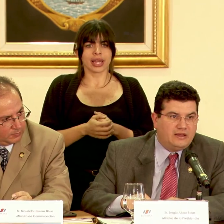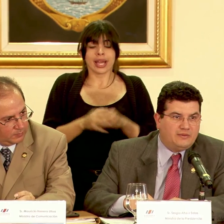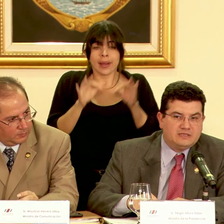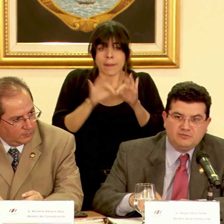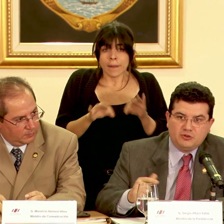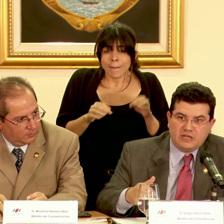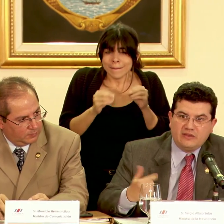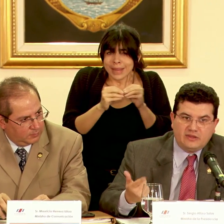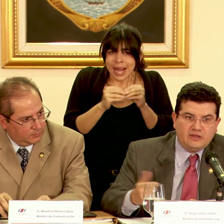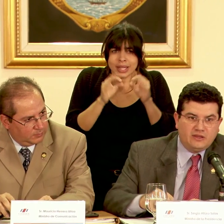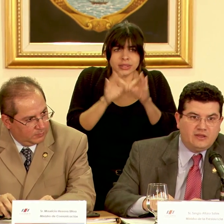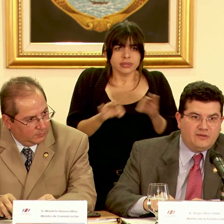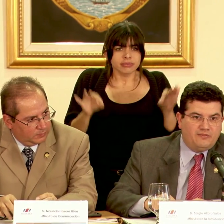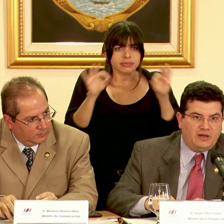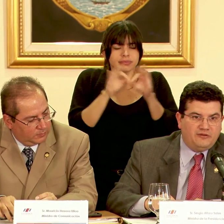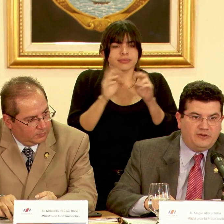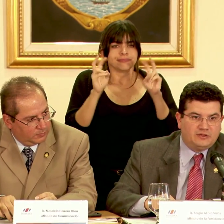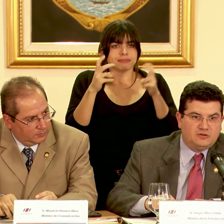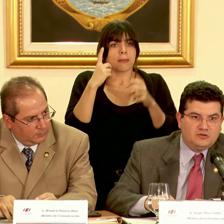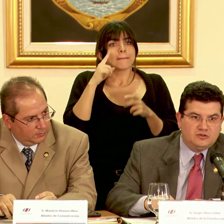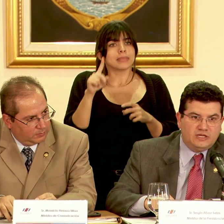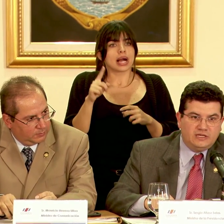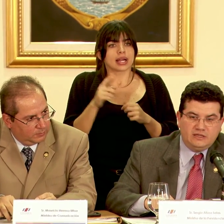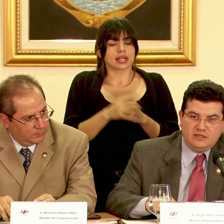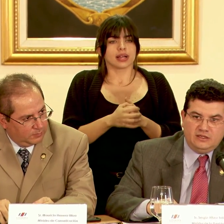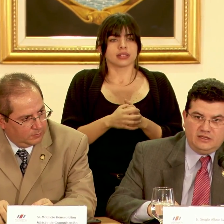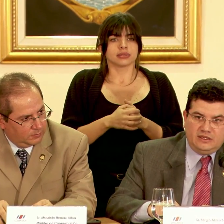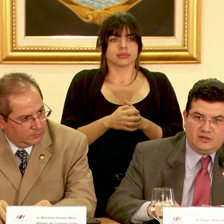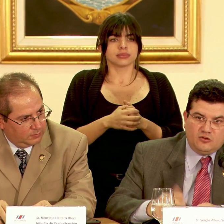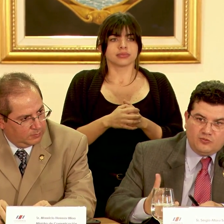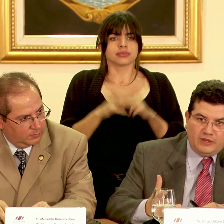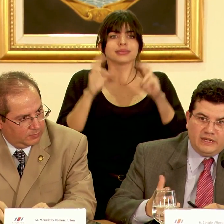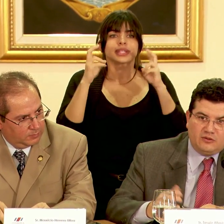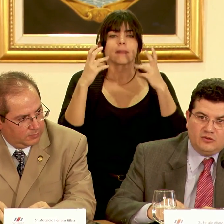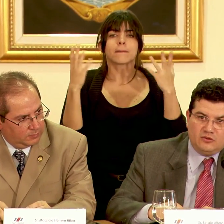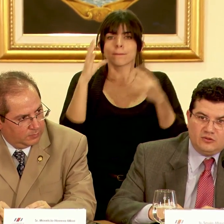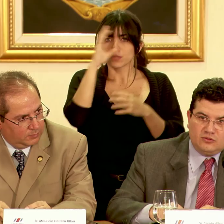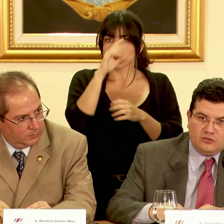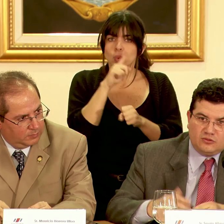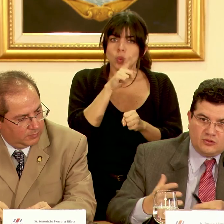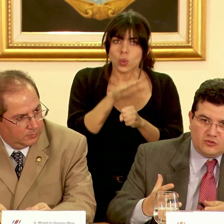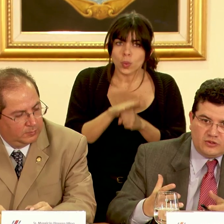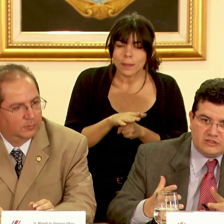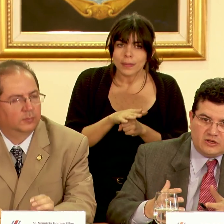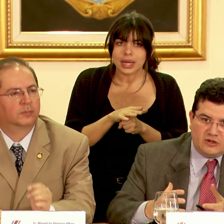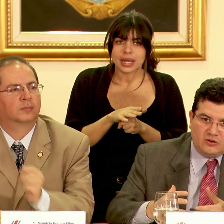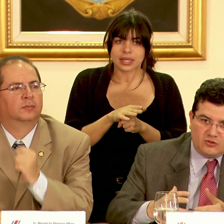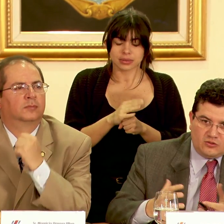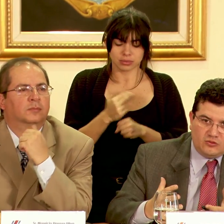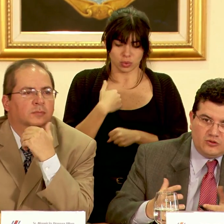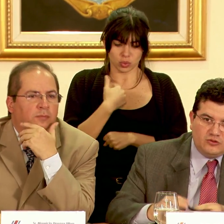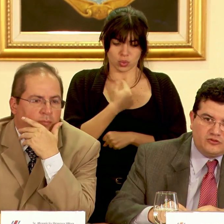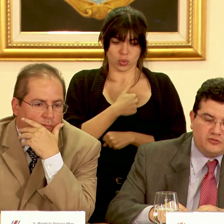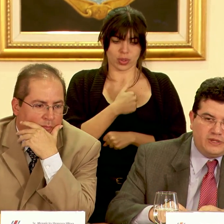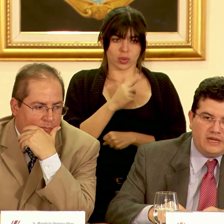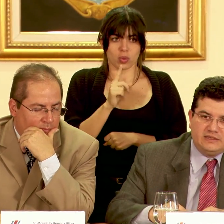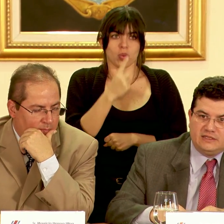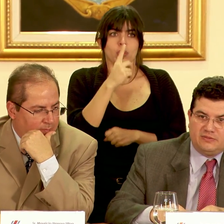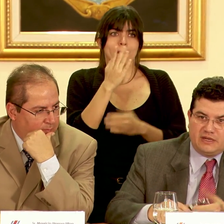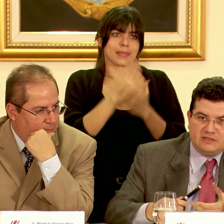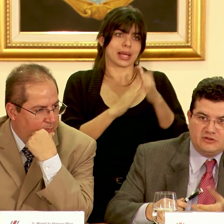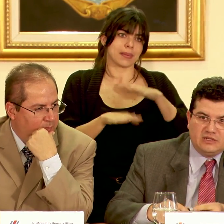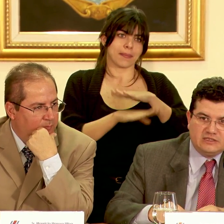más importante para efectos de cumplir con uno de nuestros